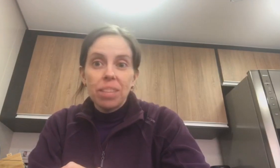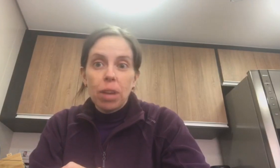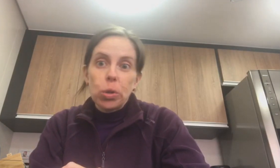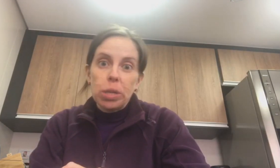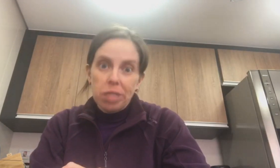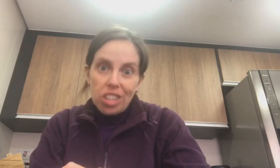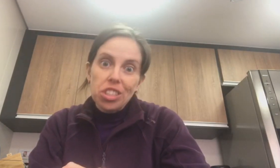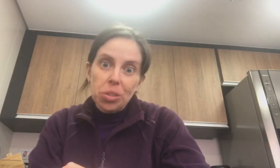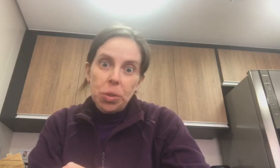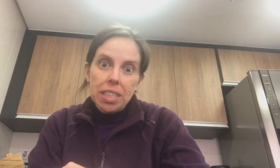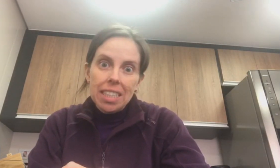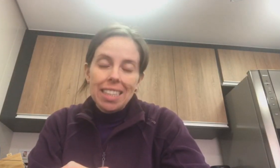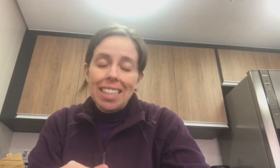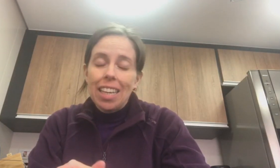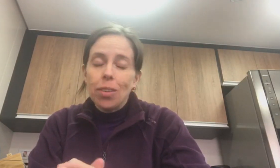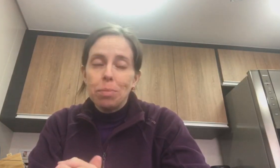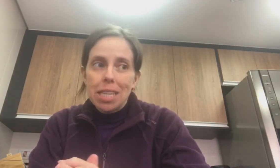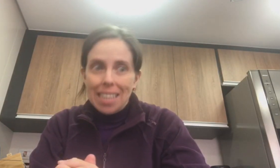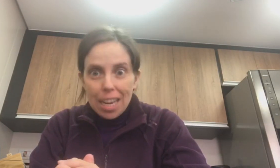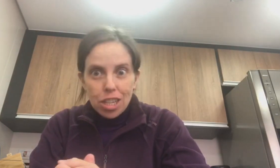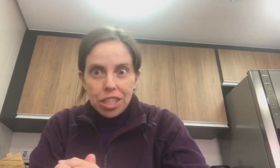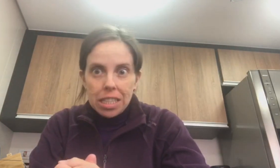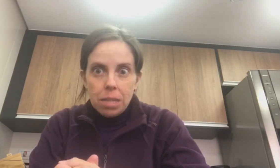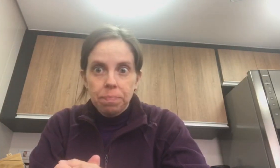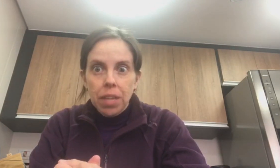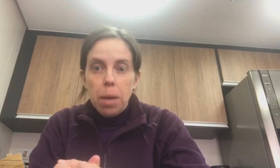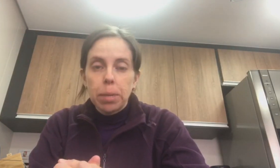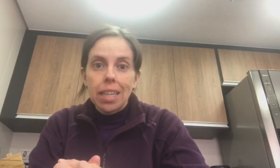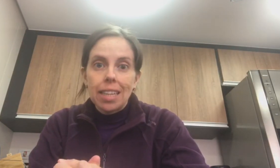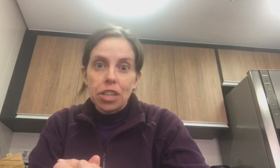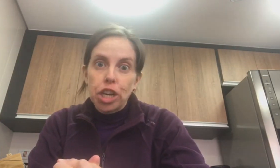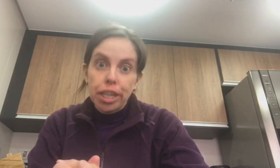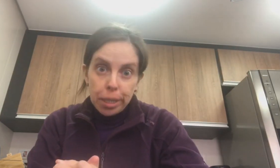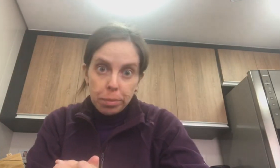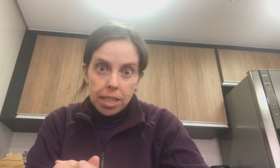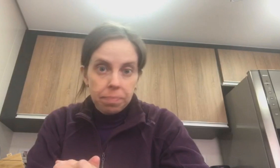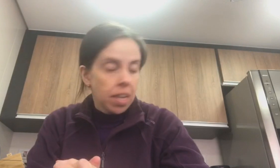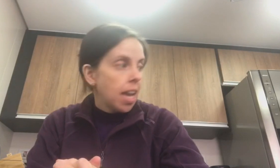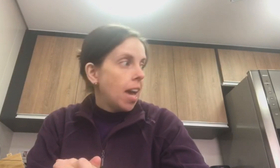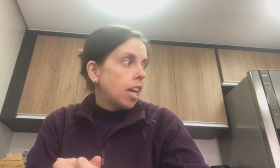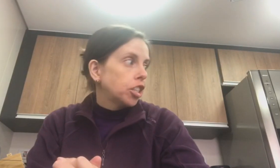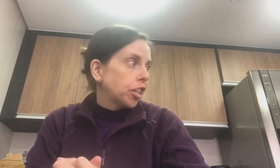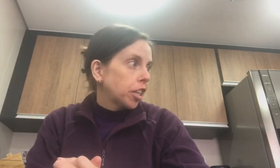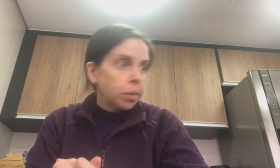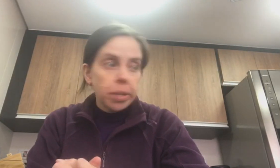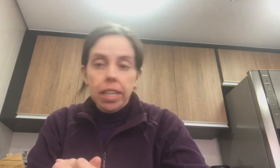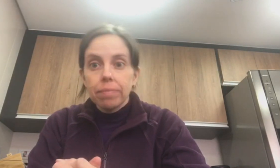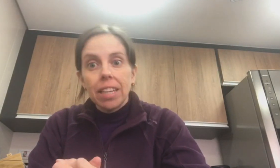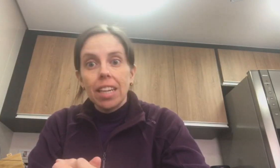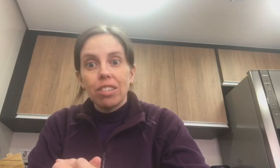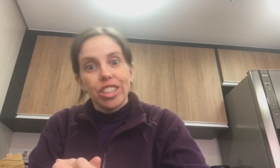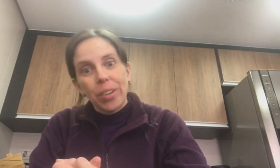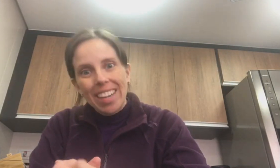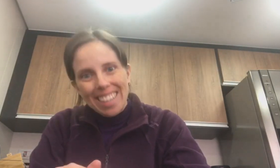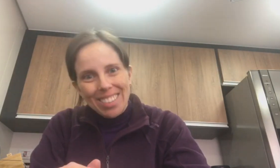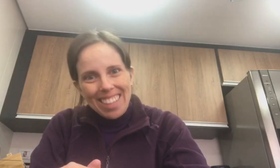empacotei em braços e eu abri as caixas pra tentar achar a câmera. Achei a câmera e não achei o carregador.